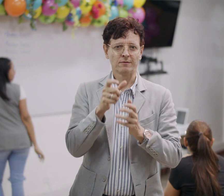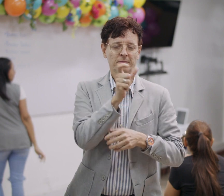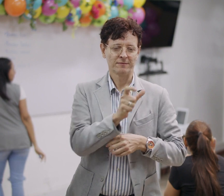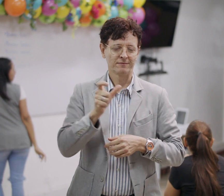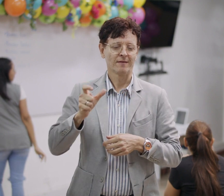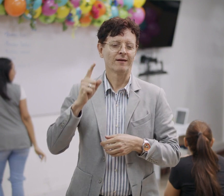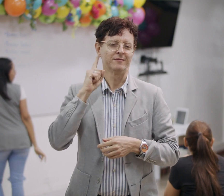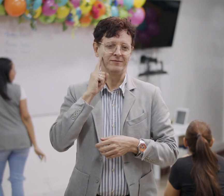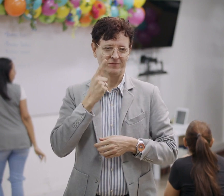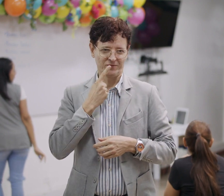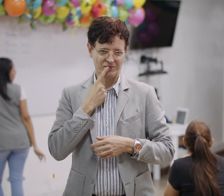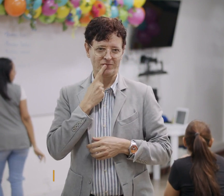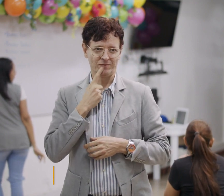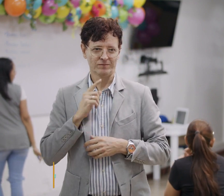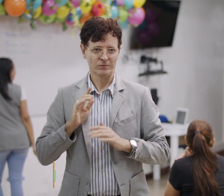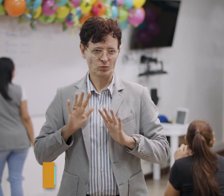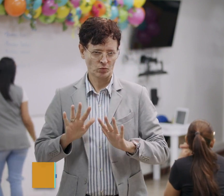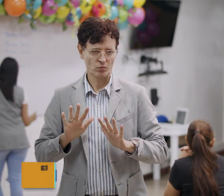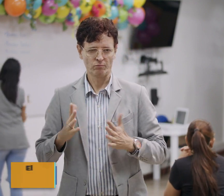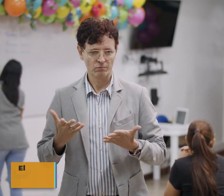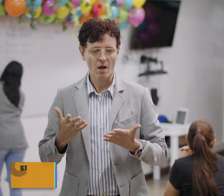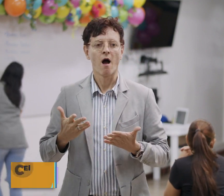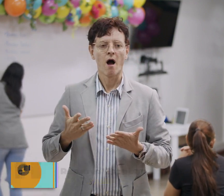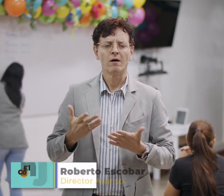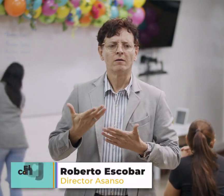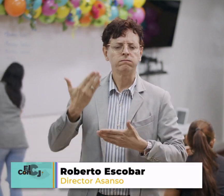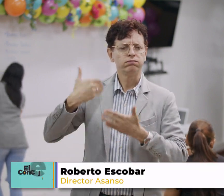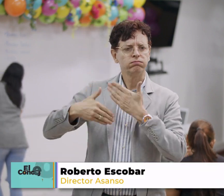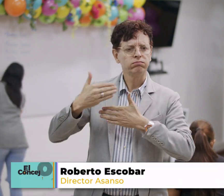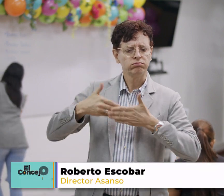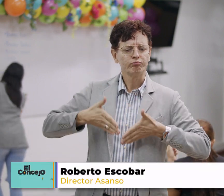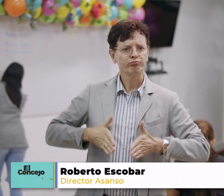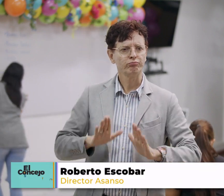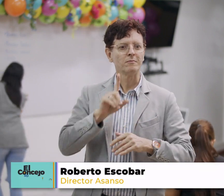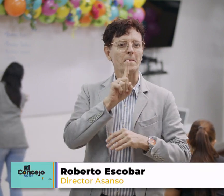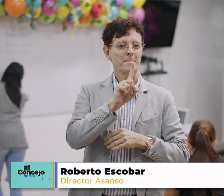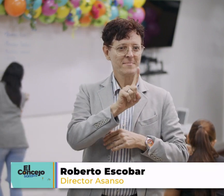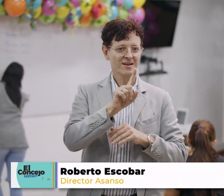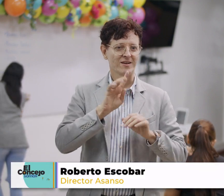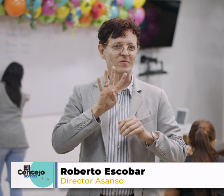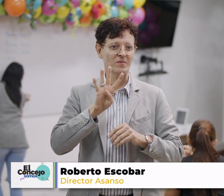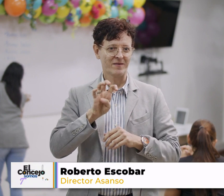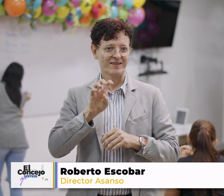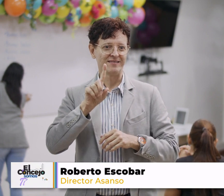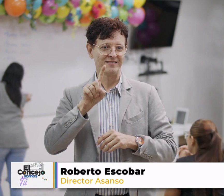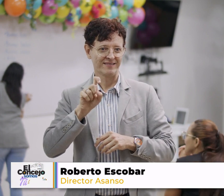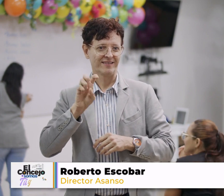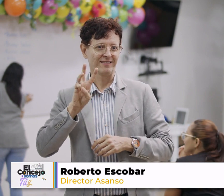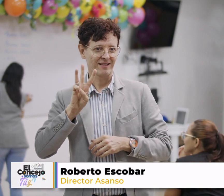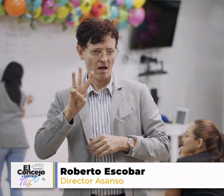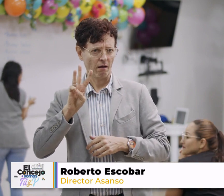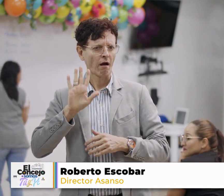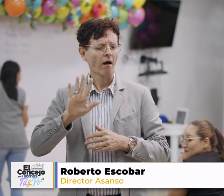Bueno, la Asociación Antioqueña de Personas Sordas nació en 1963,